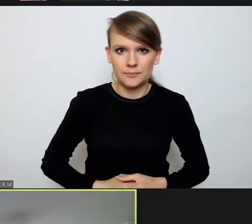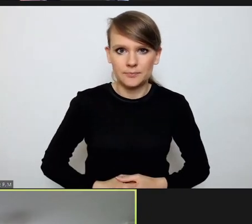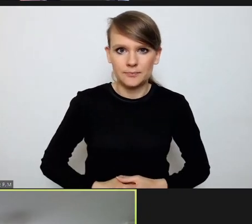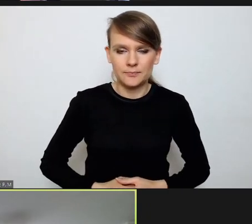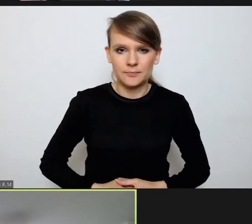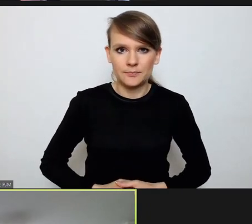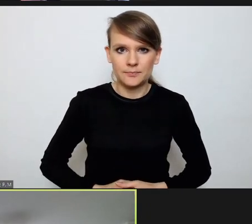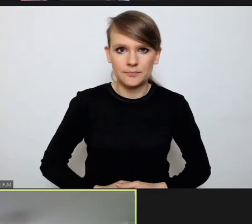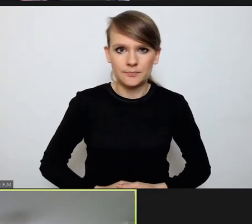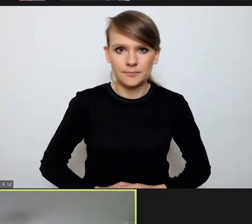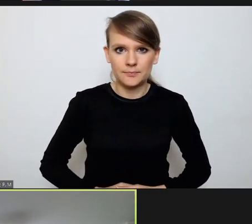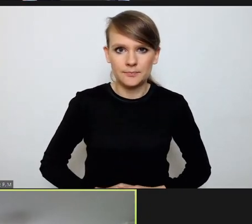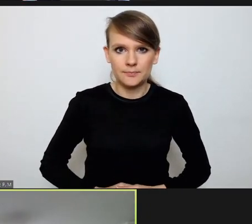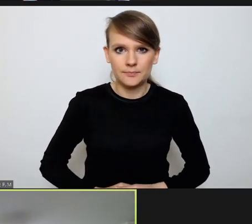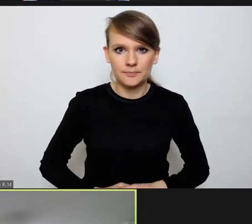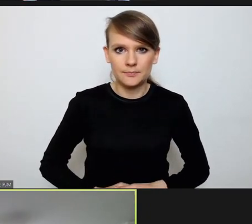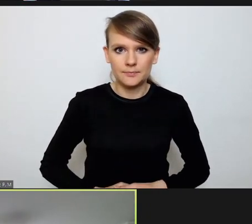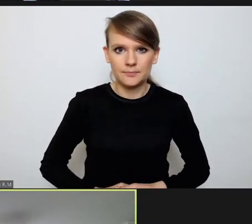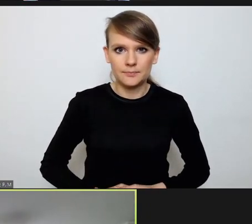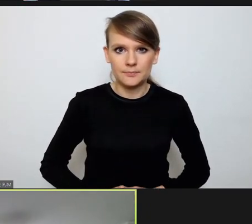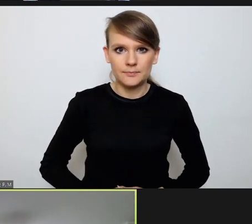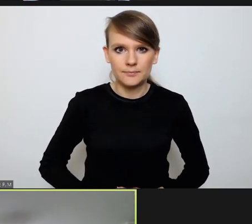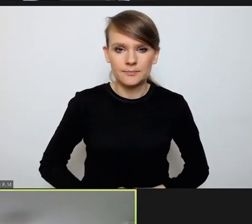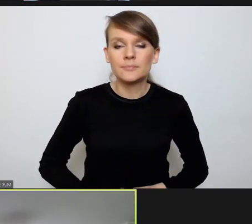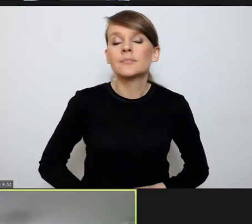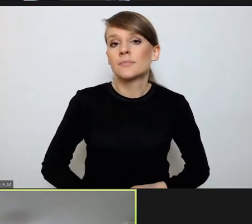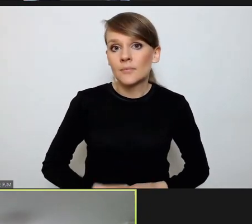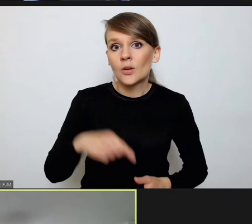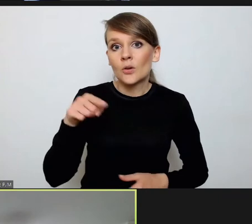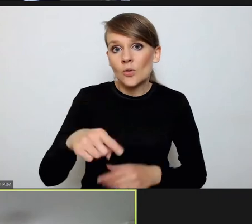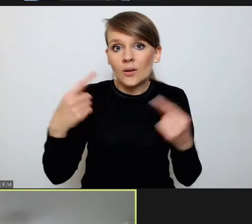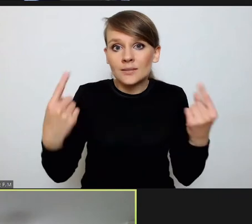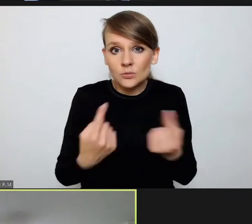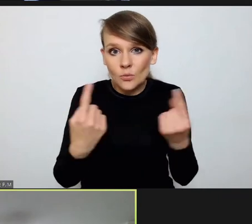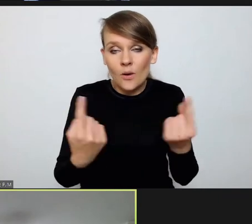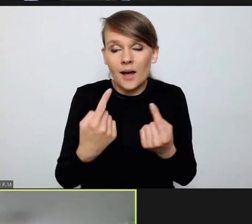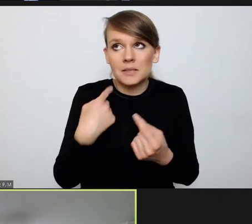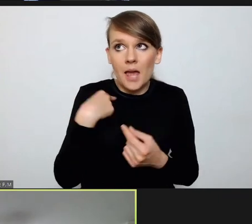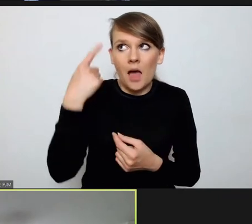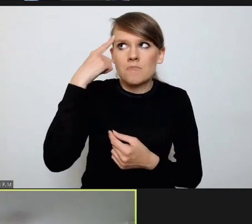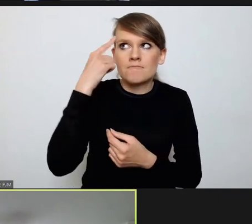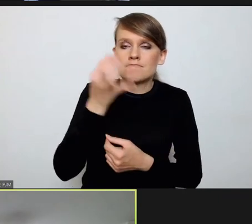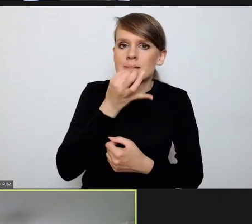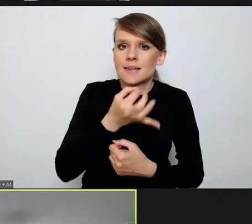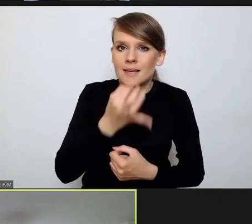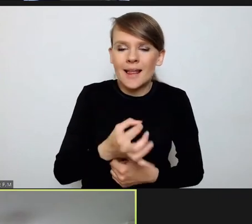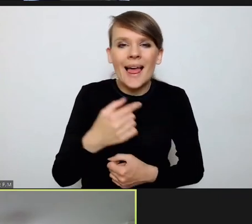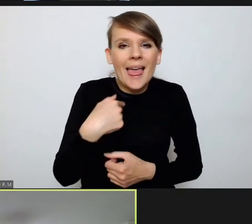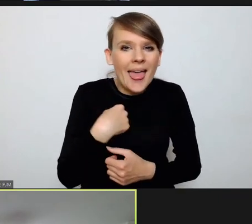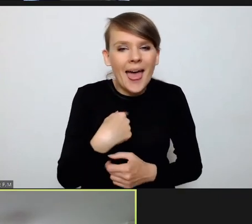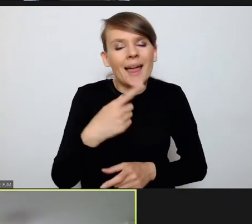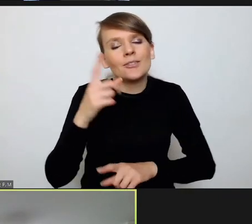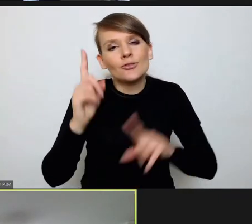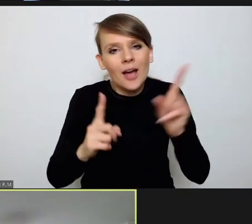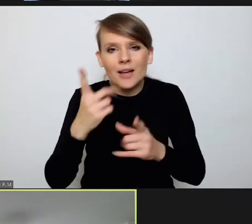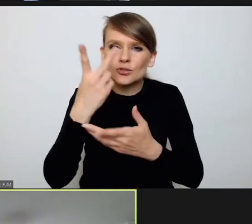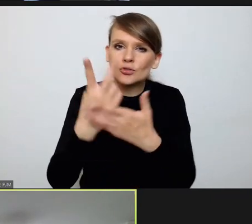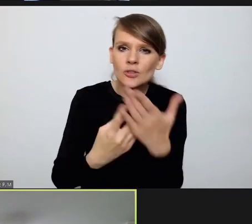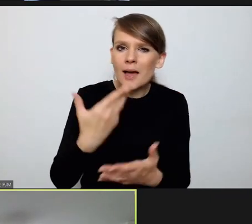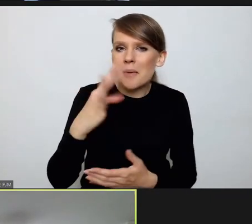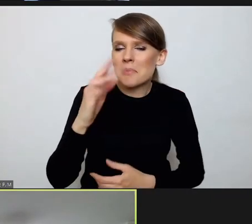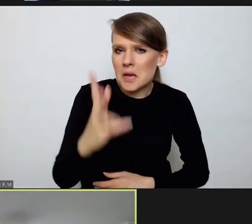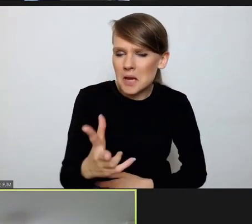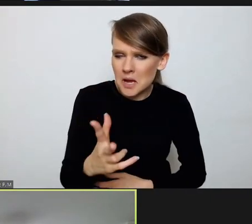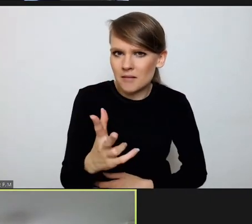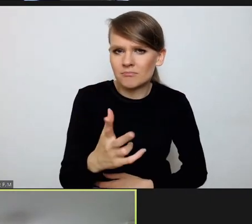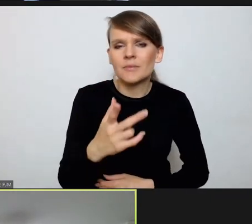To są takie pytania okoliczności, które przychodzą mi do głowy, kiedy czytam raz na jakiś czas o MTK, kiedy